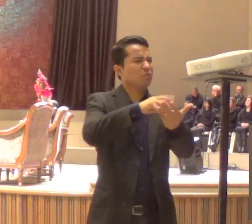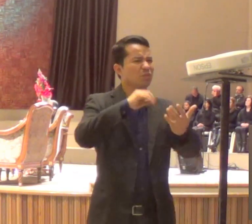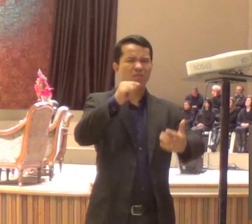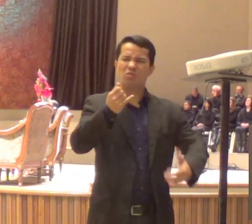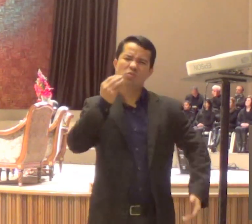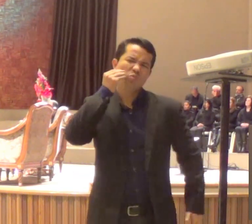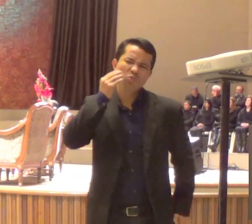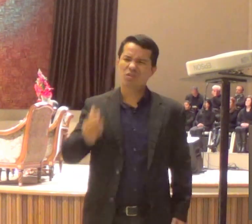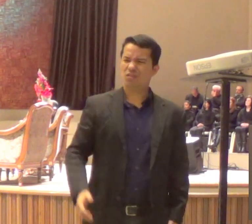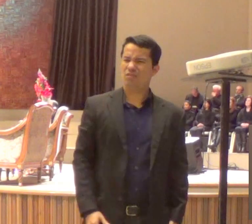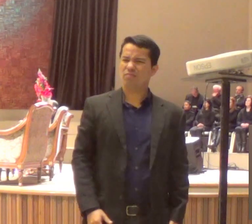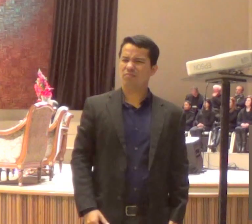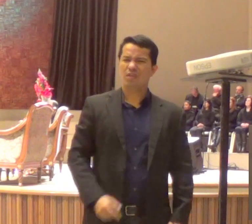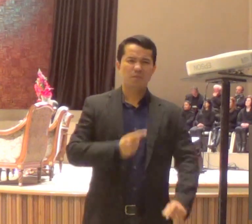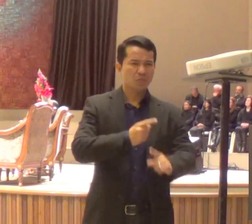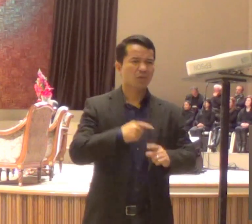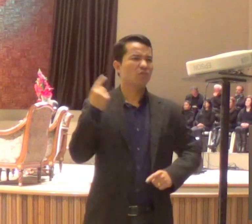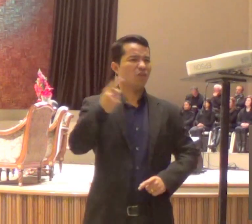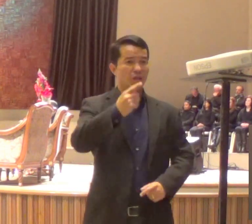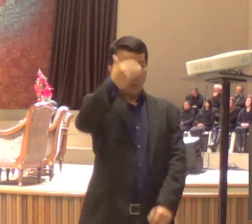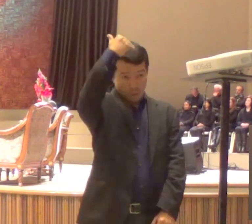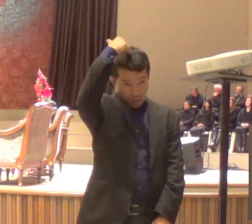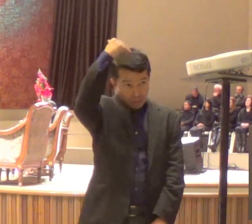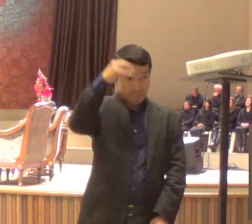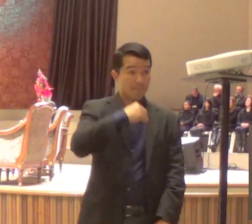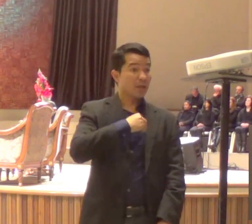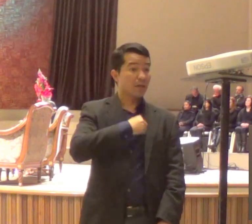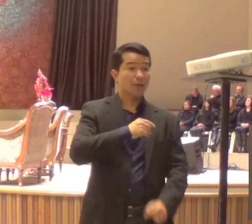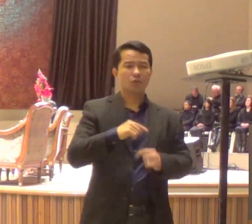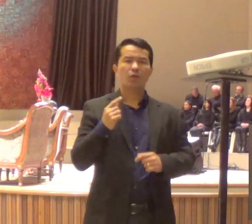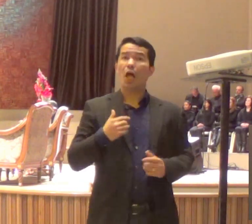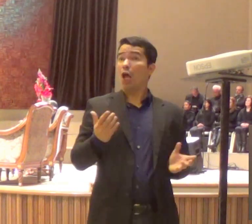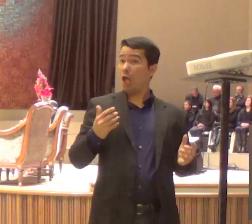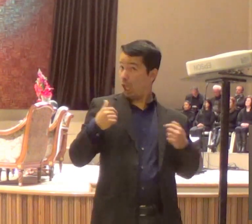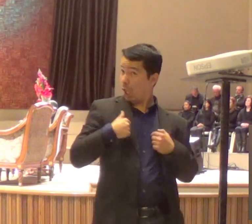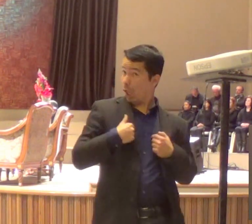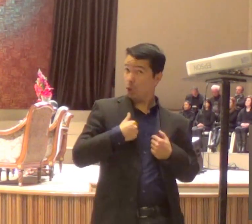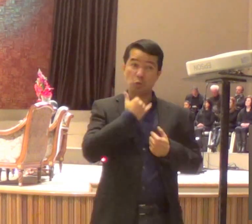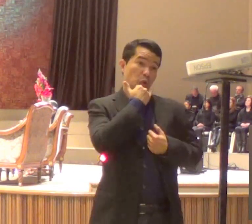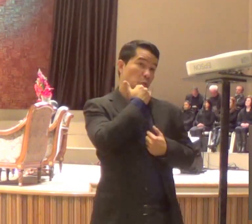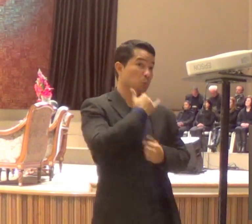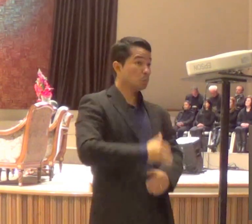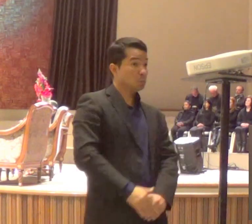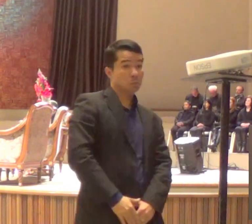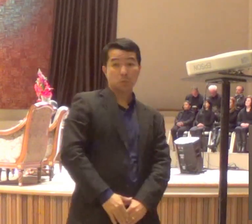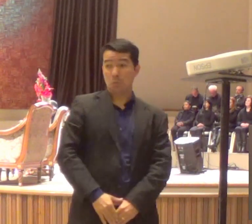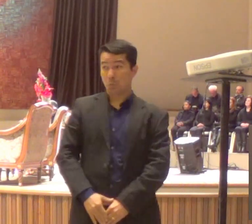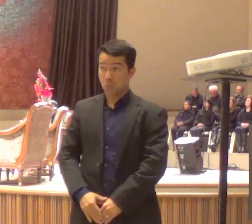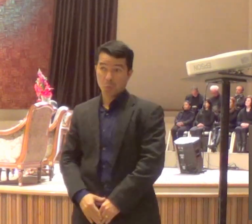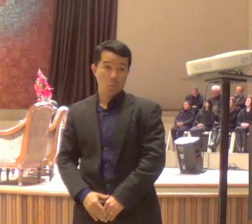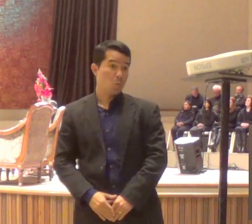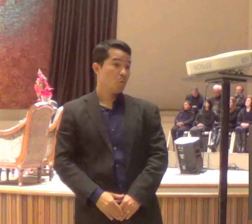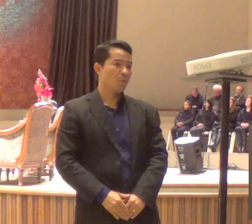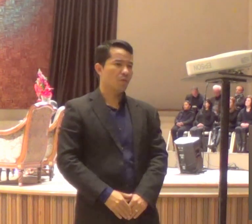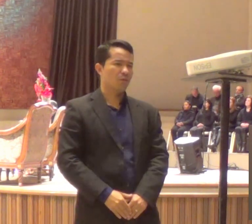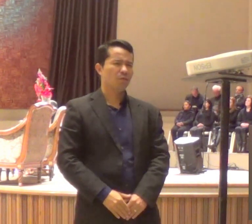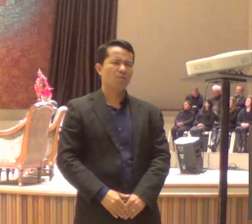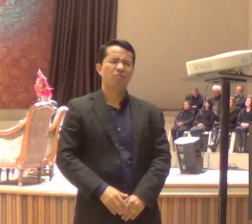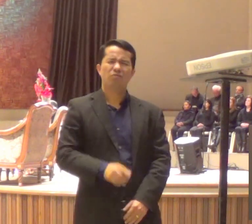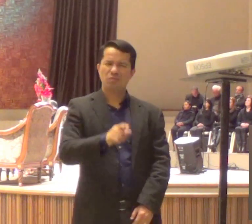Ele começa a dizer, olha, é você. Olha como você está falando aí. Olha como você está vivendo. Olha o jeitão